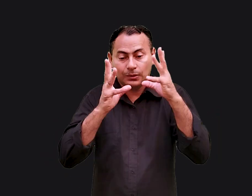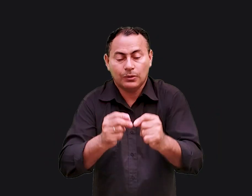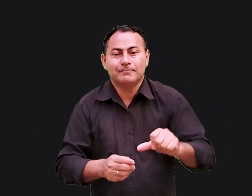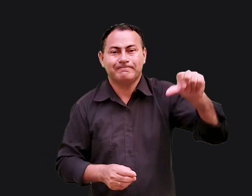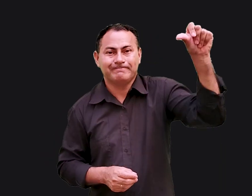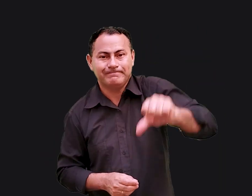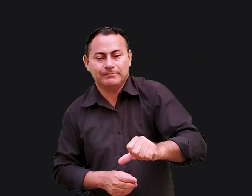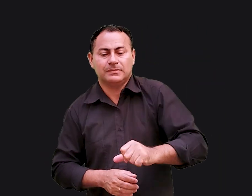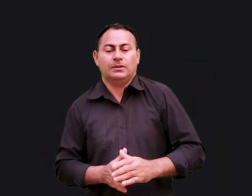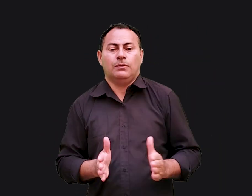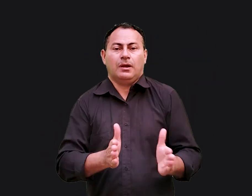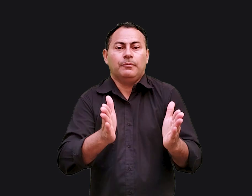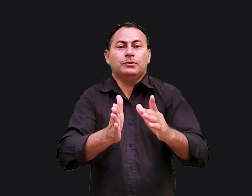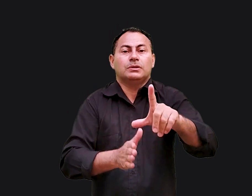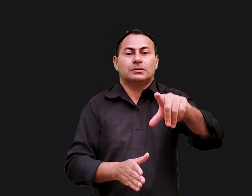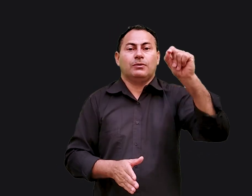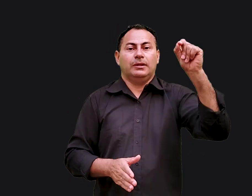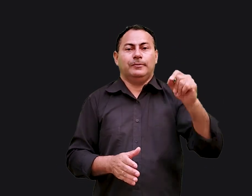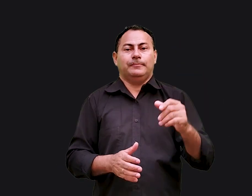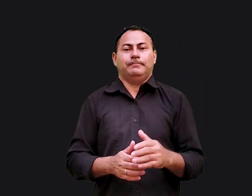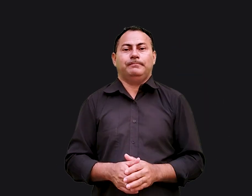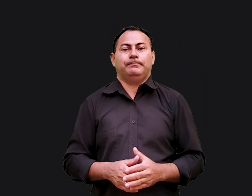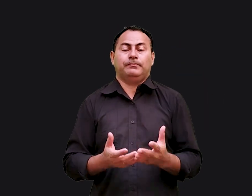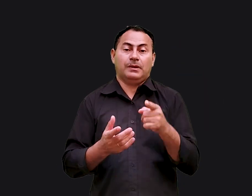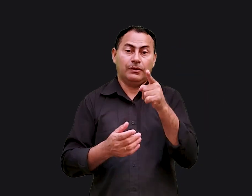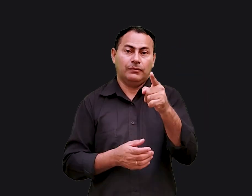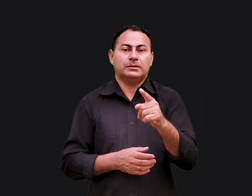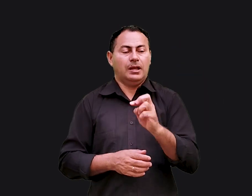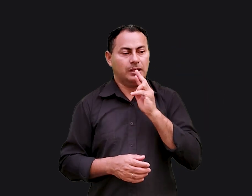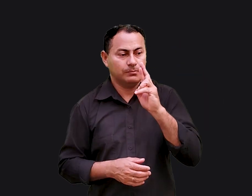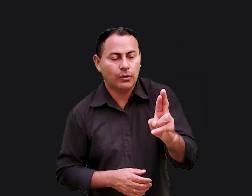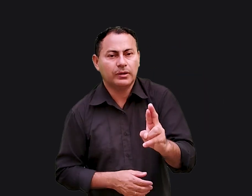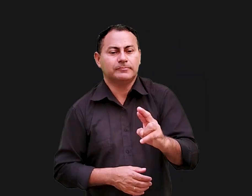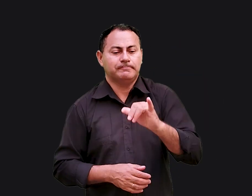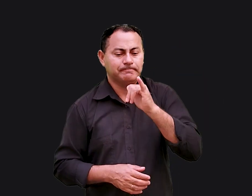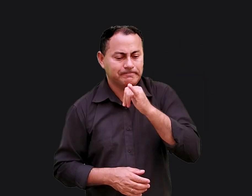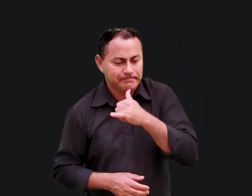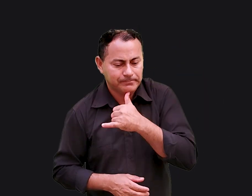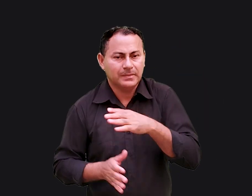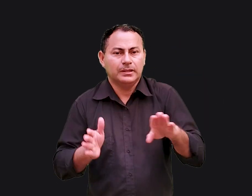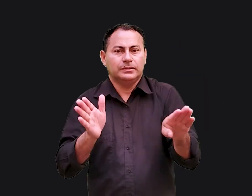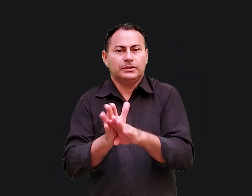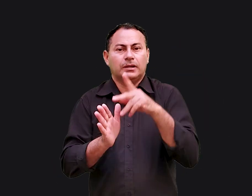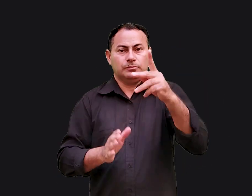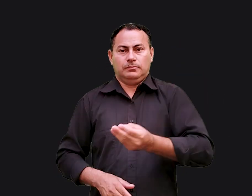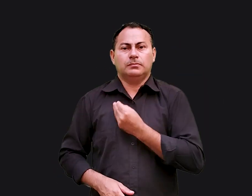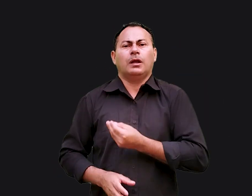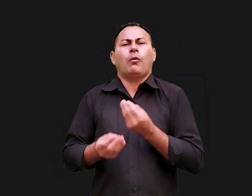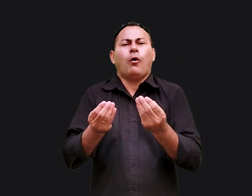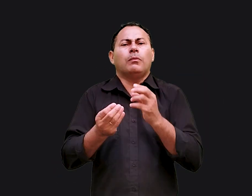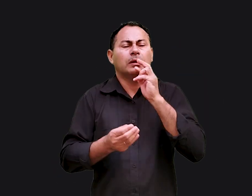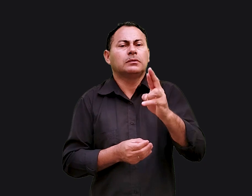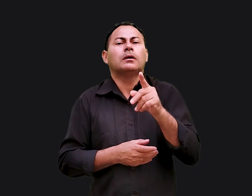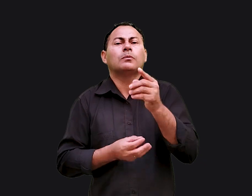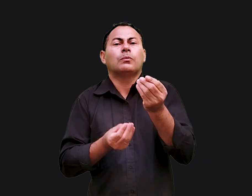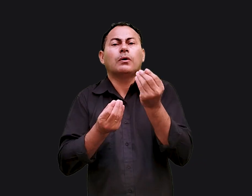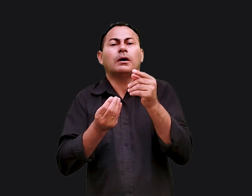experimentando todo o terror do caminho que escolheu como você responde a calamidade quando ela chega a sua vida como